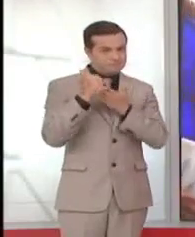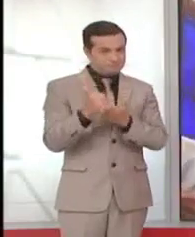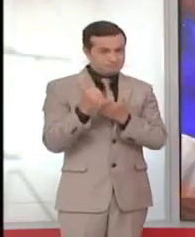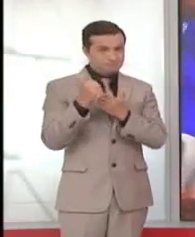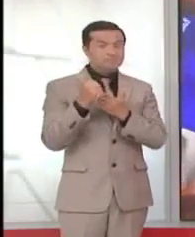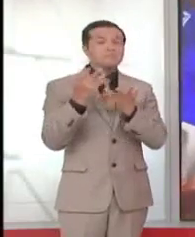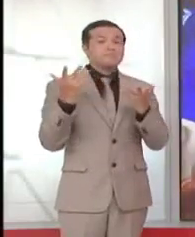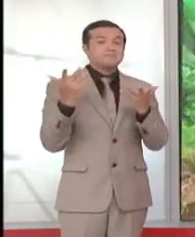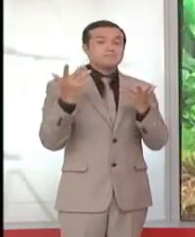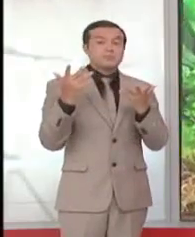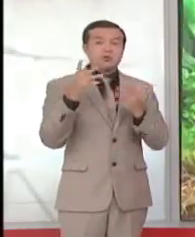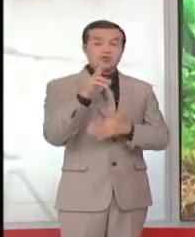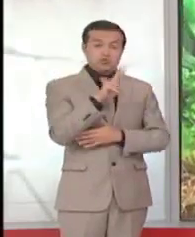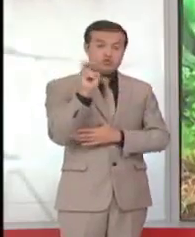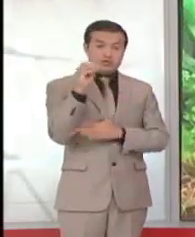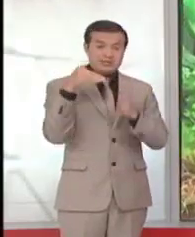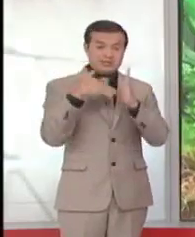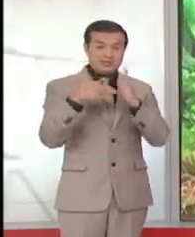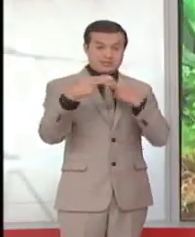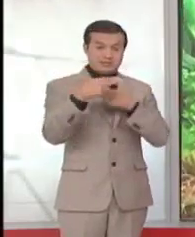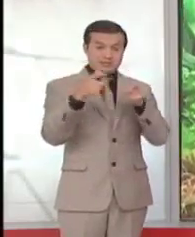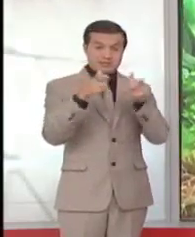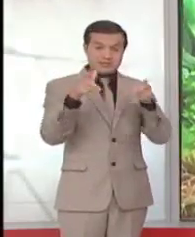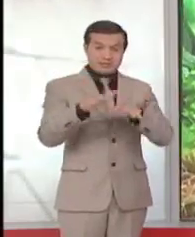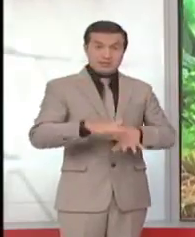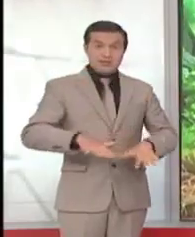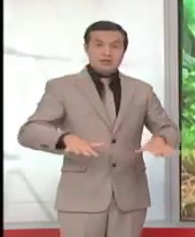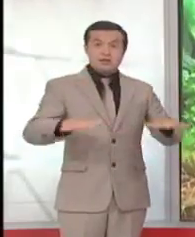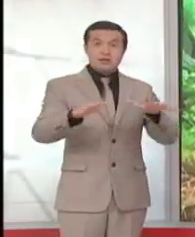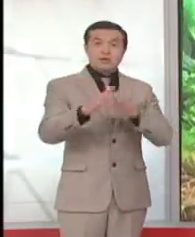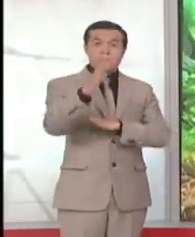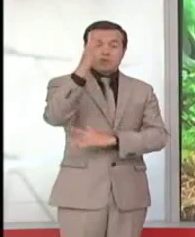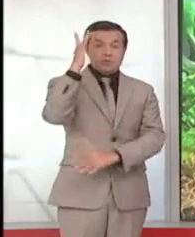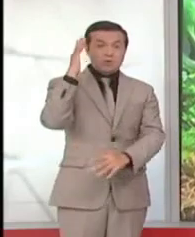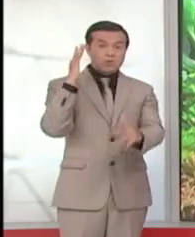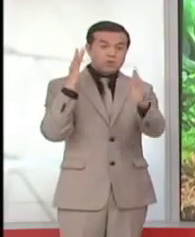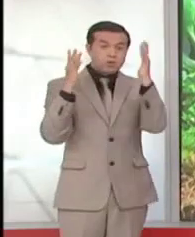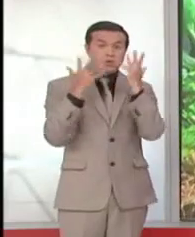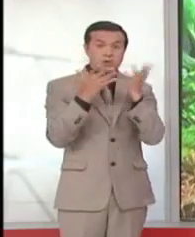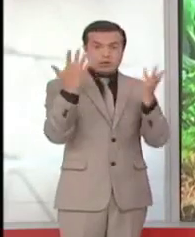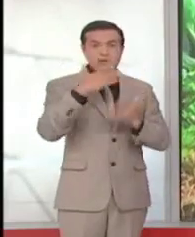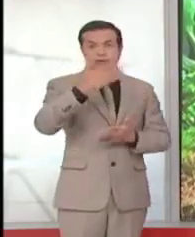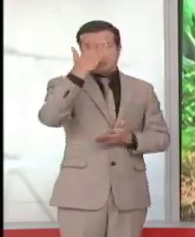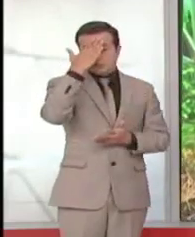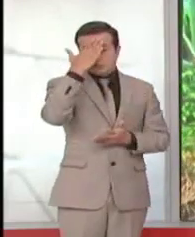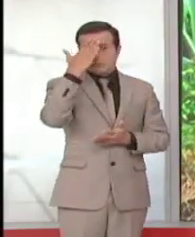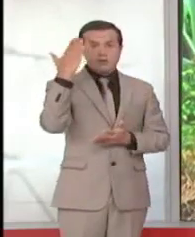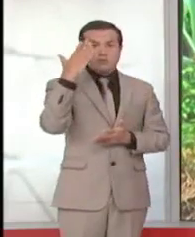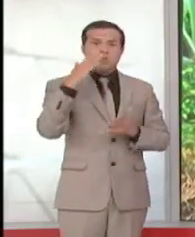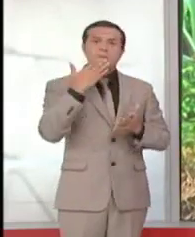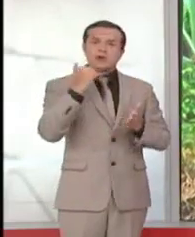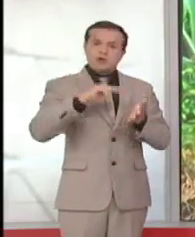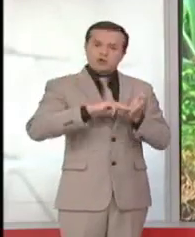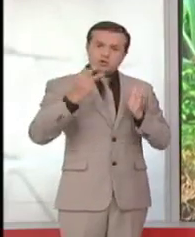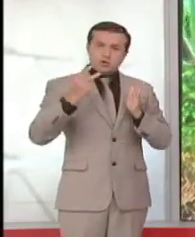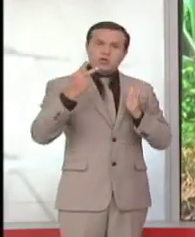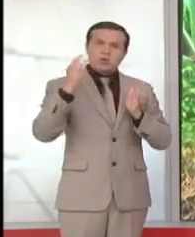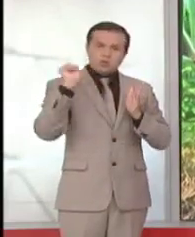al menos unas 200.000 hectáreas por cultivos, donde sabemos que con una buena tecnología en cacao puede aumentar el